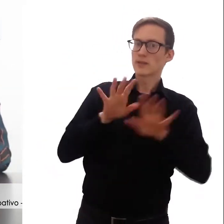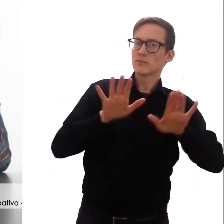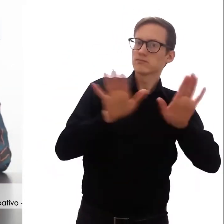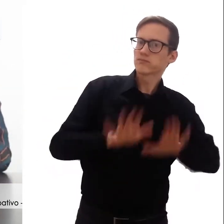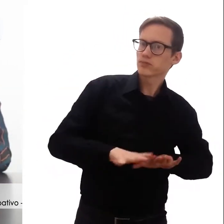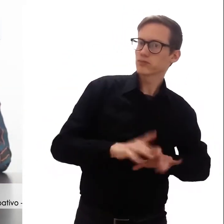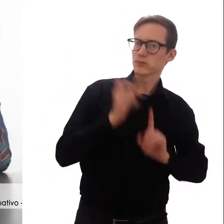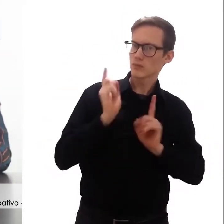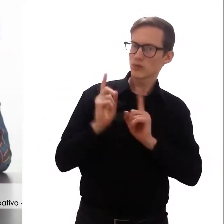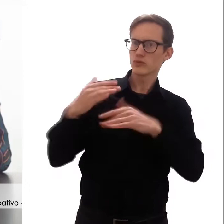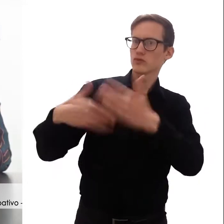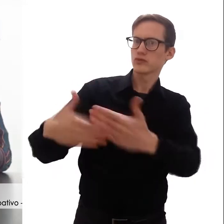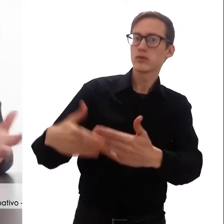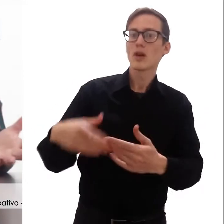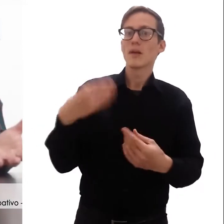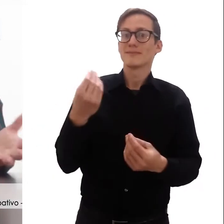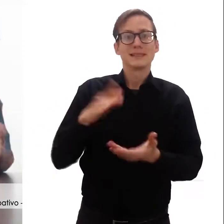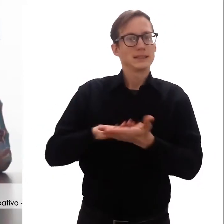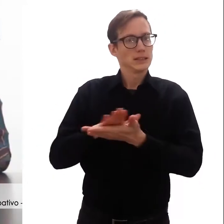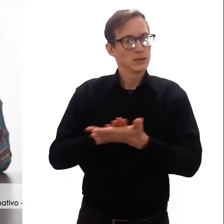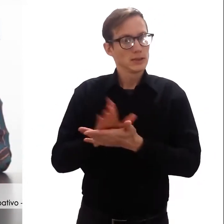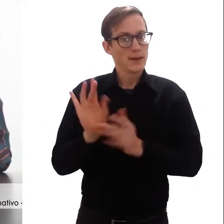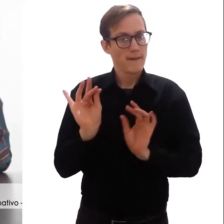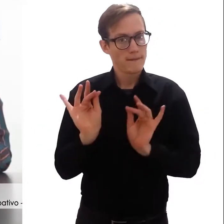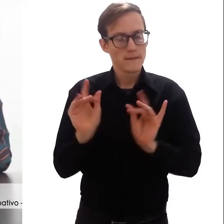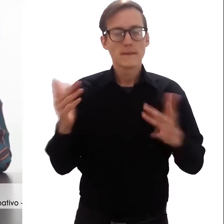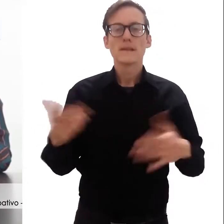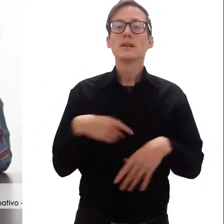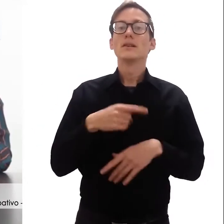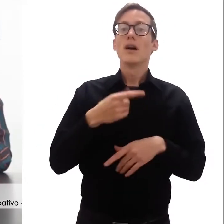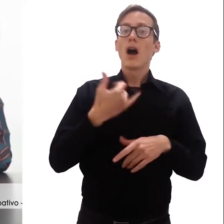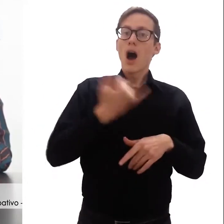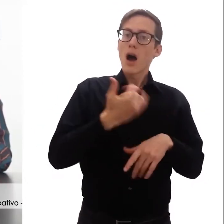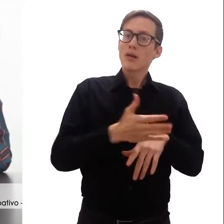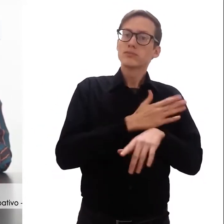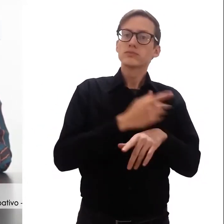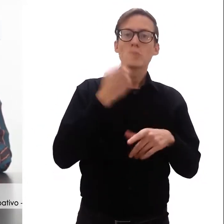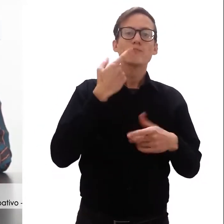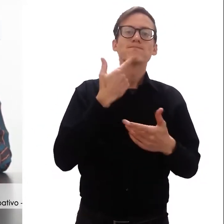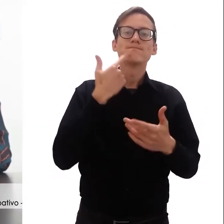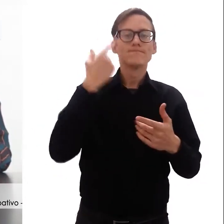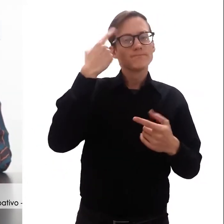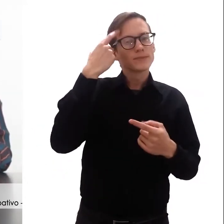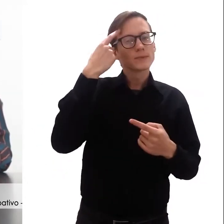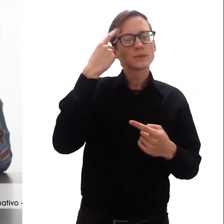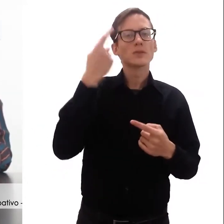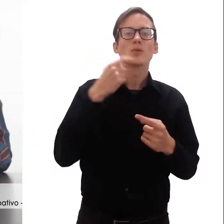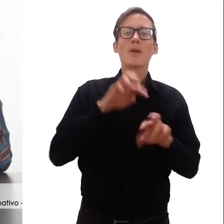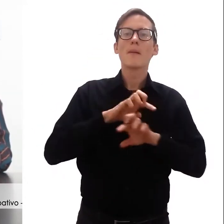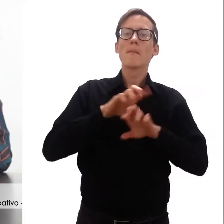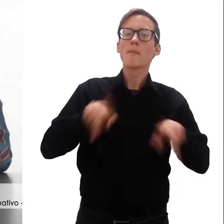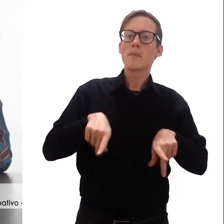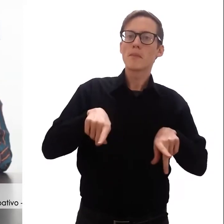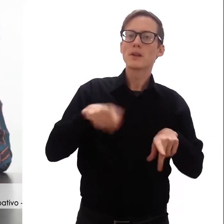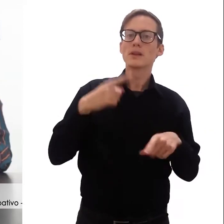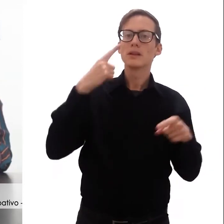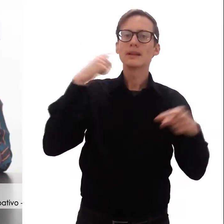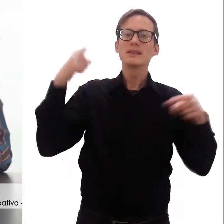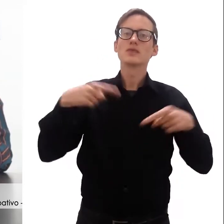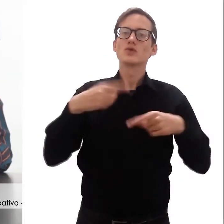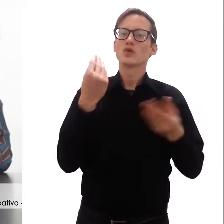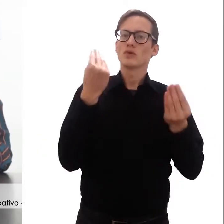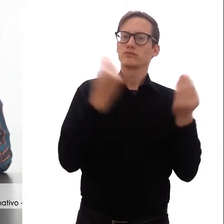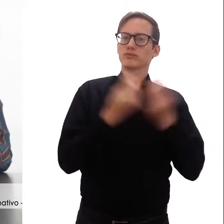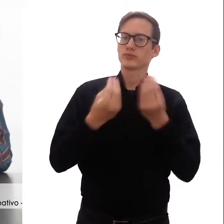contexto. Entre la serie de actividades que teníamos propuesto está el planeamiento institucional participativo.